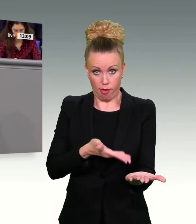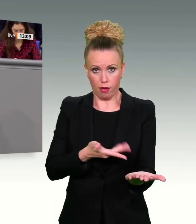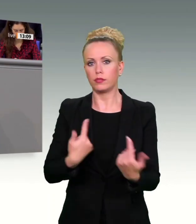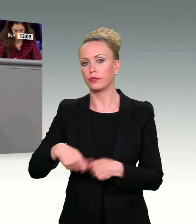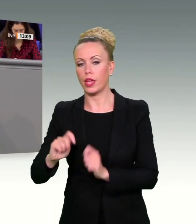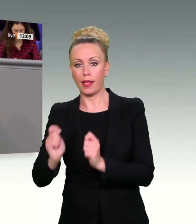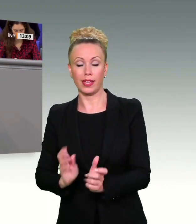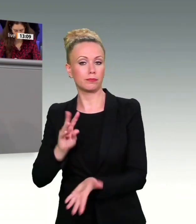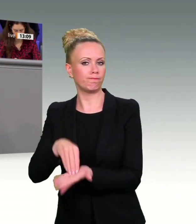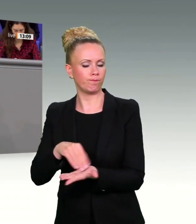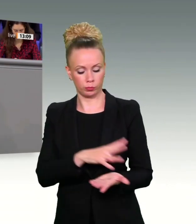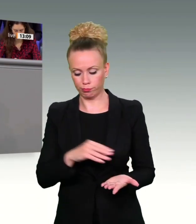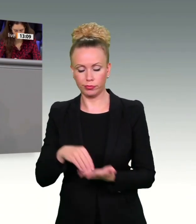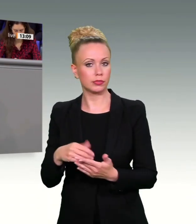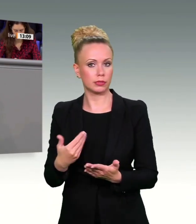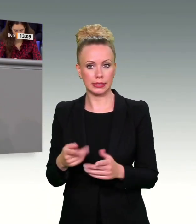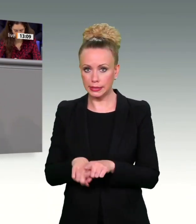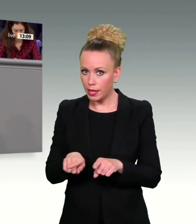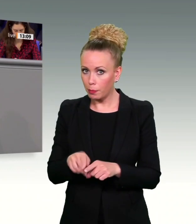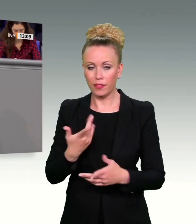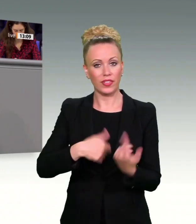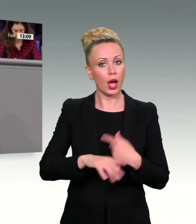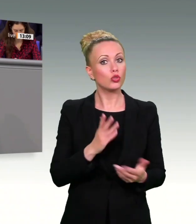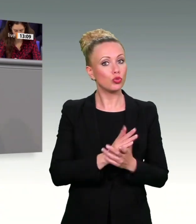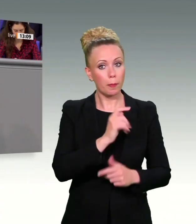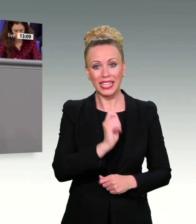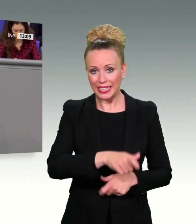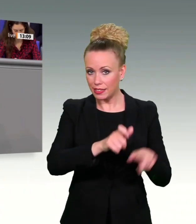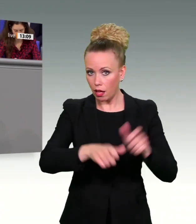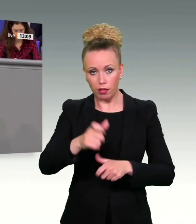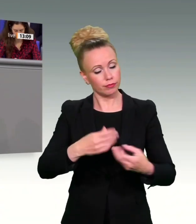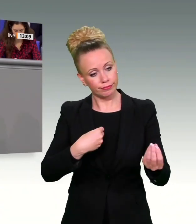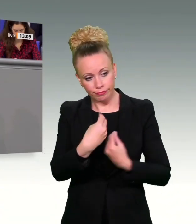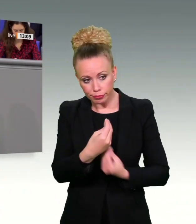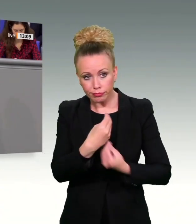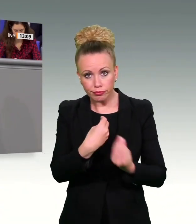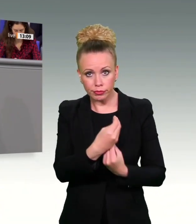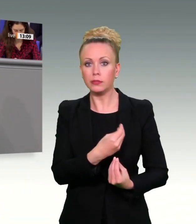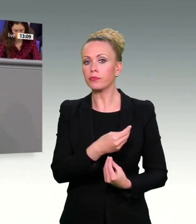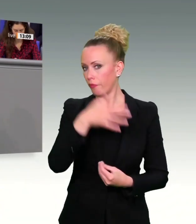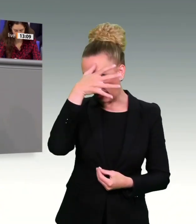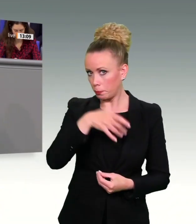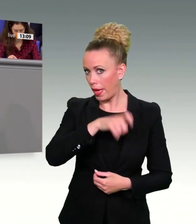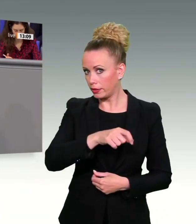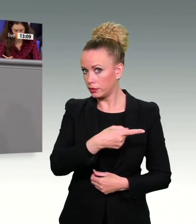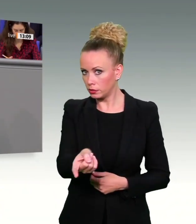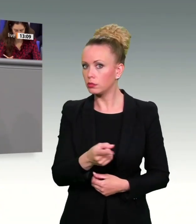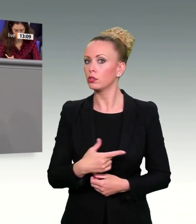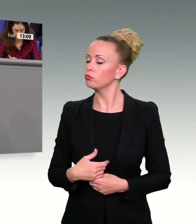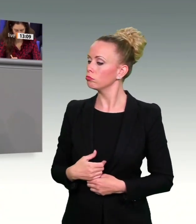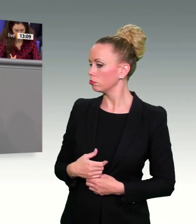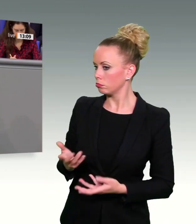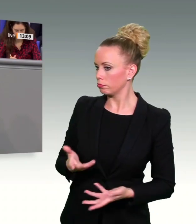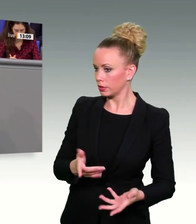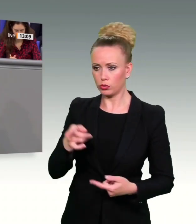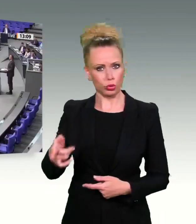in der Fraktion auch mit Richtern gesprochen, mit Europarechtsexperten. Die Sache ist das, klar. Diese Möglichkeit besteht. Sie wollen sie nicht nutzen, dann sagen Sie